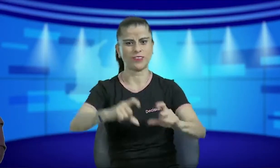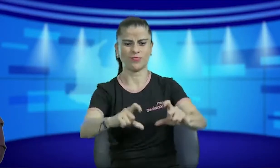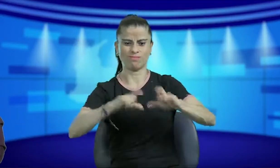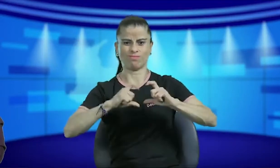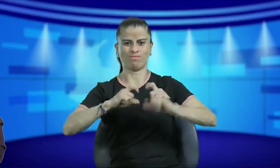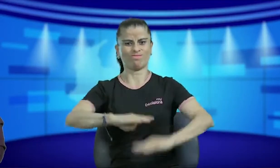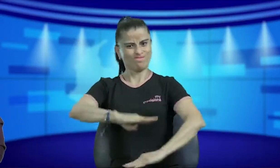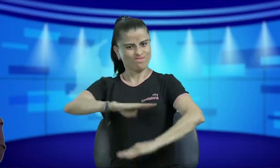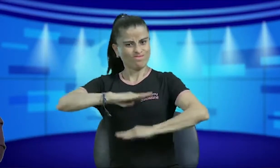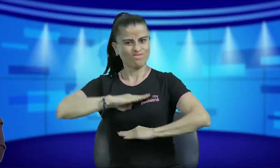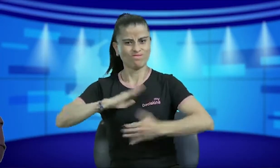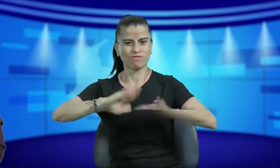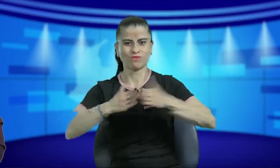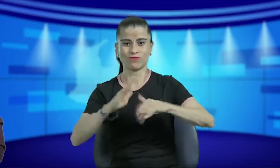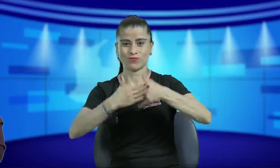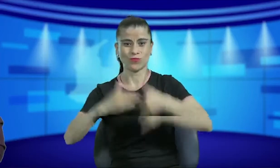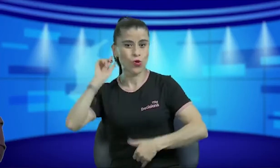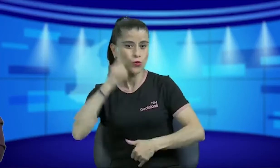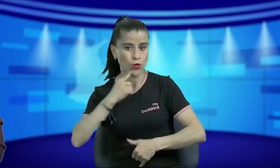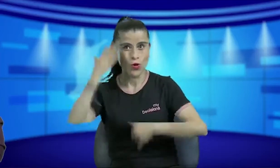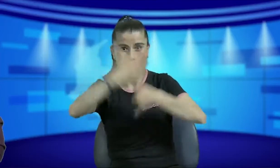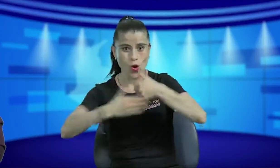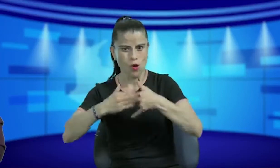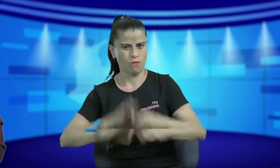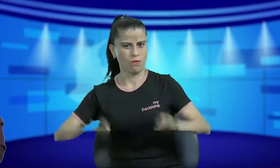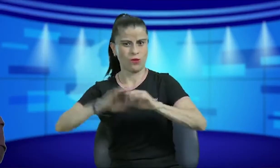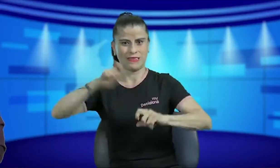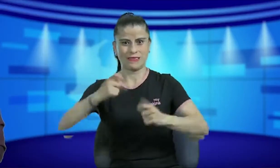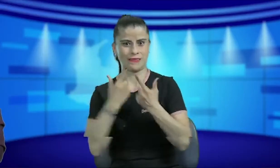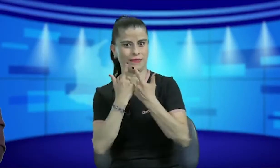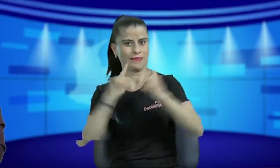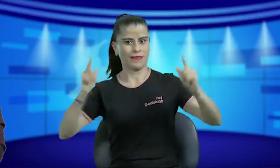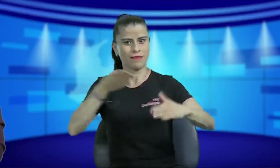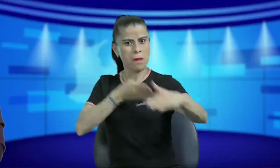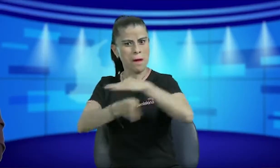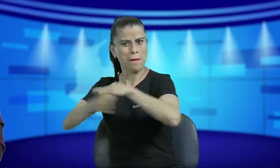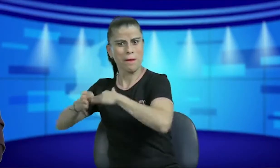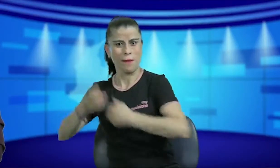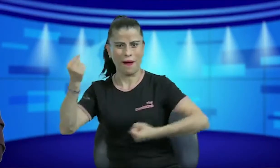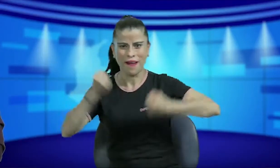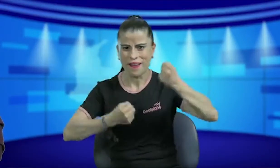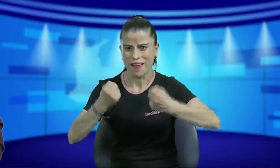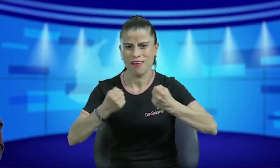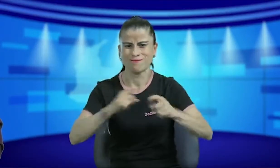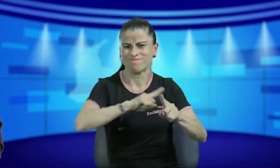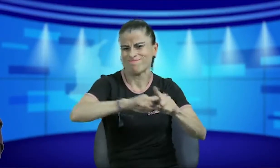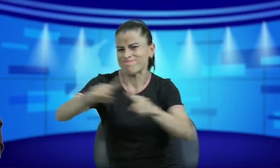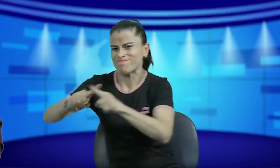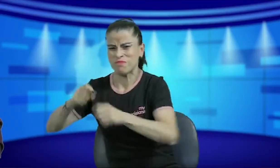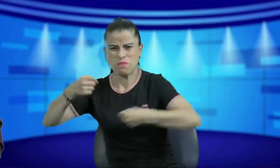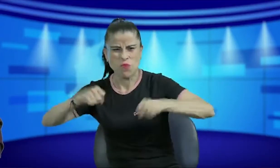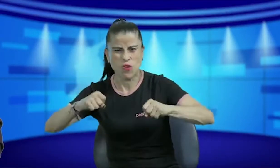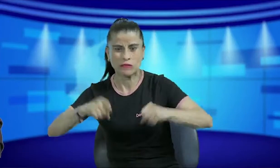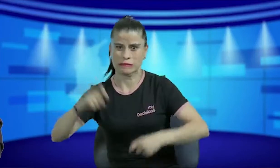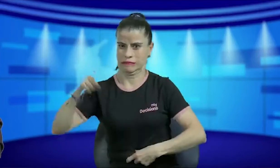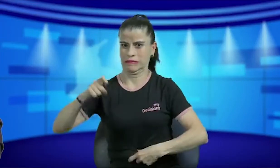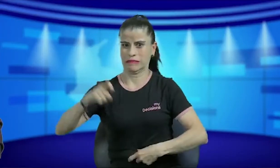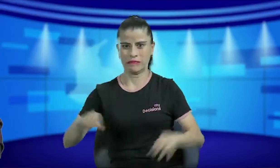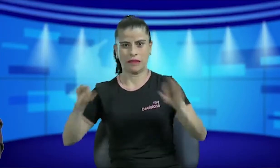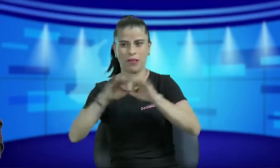derecho a la licencia de conducción nosotros queremos tenerlo las personas sordas de Colombia necesitamos tener ese acceso poder conducir